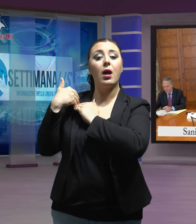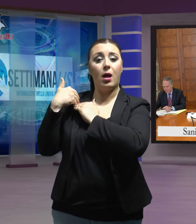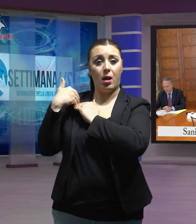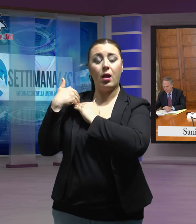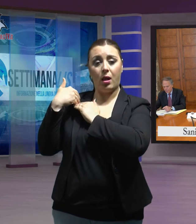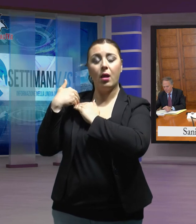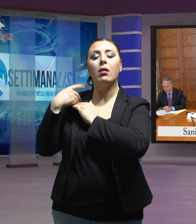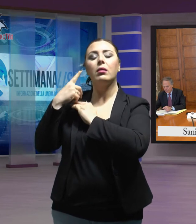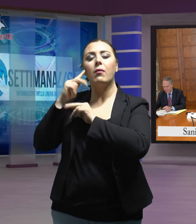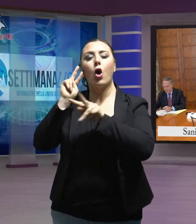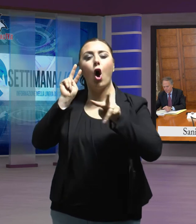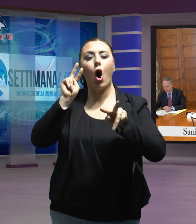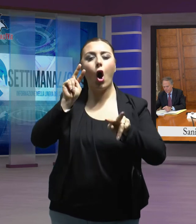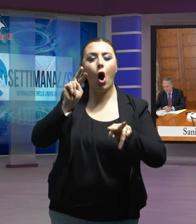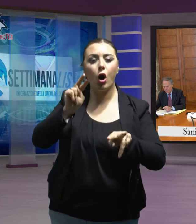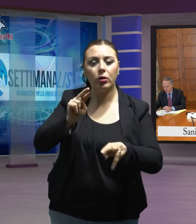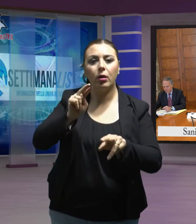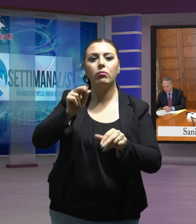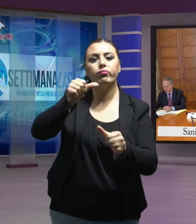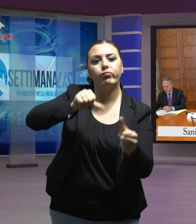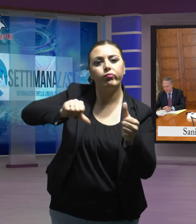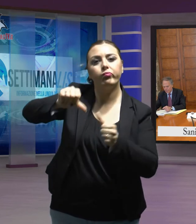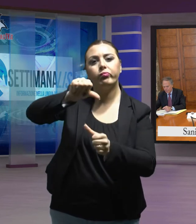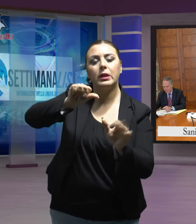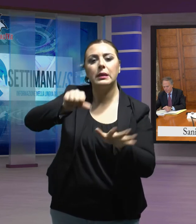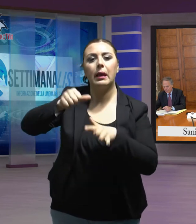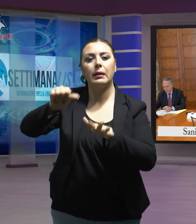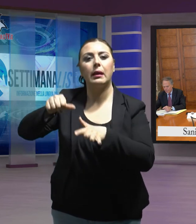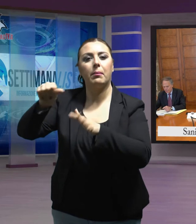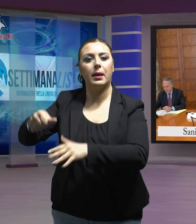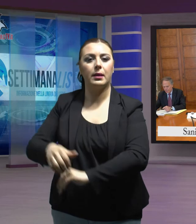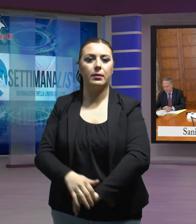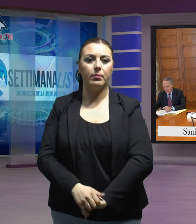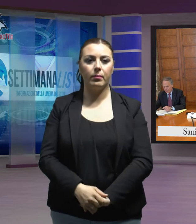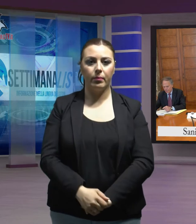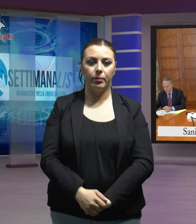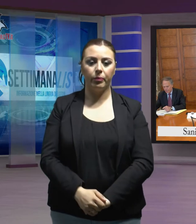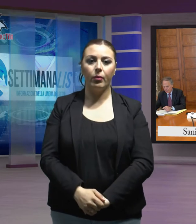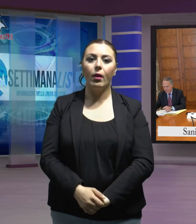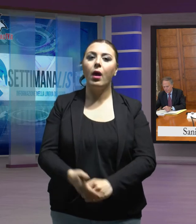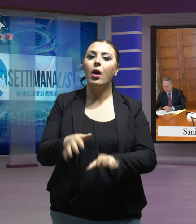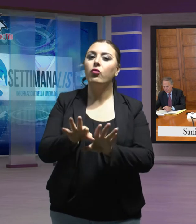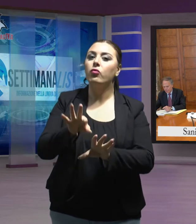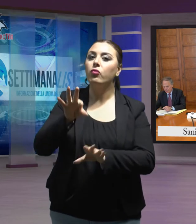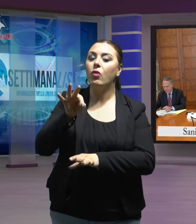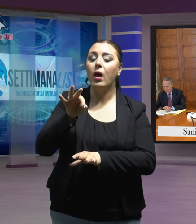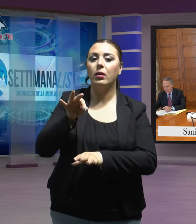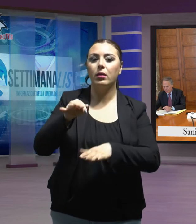esaminati ad intervalli semestrali. La scelta per la sede della